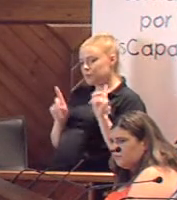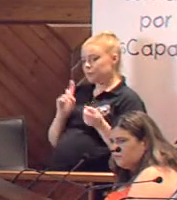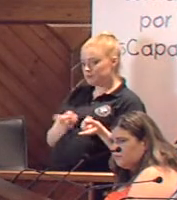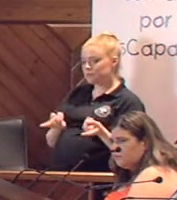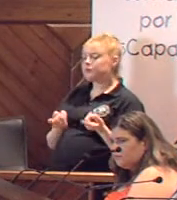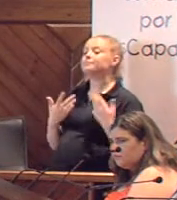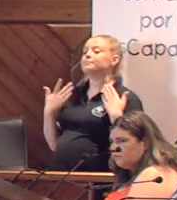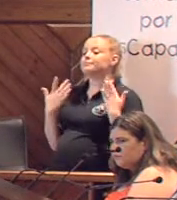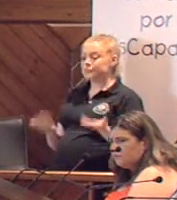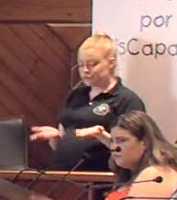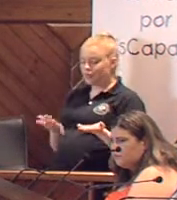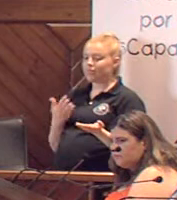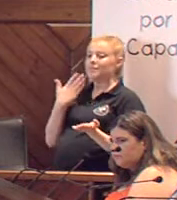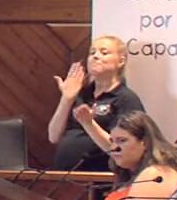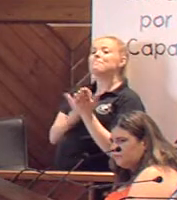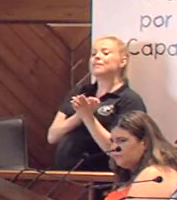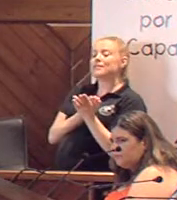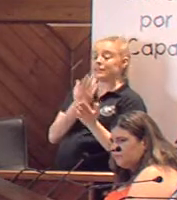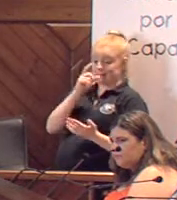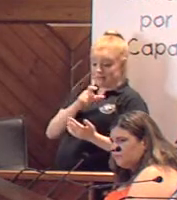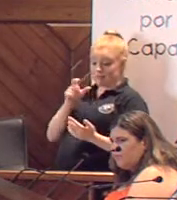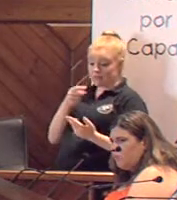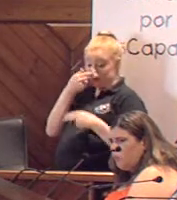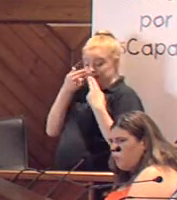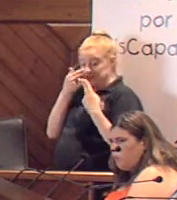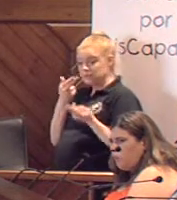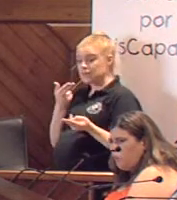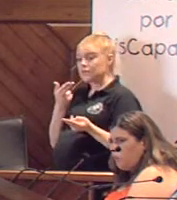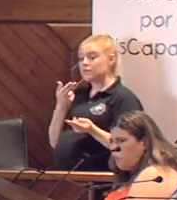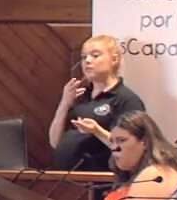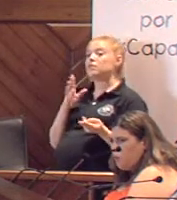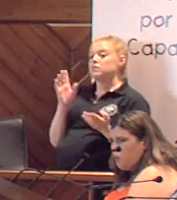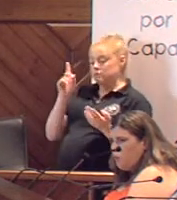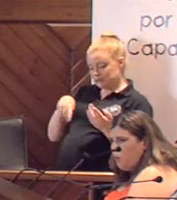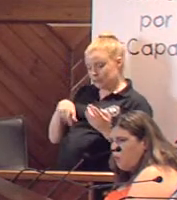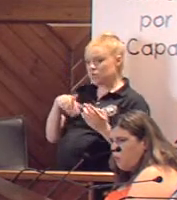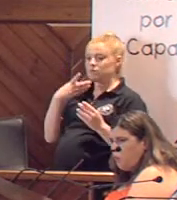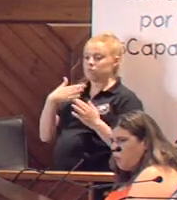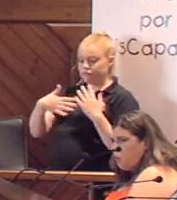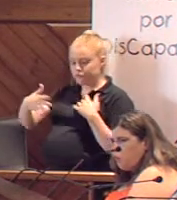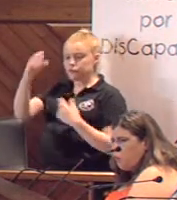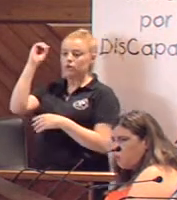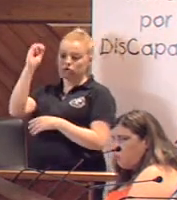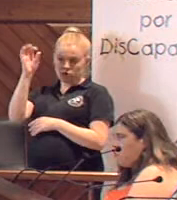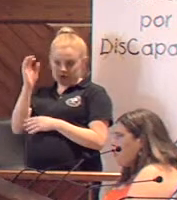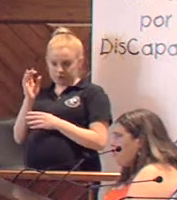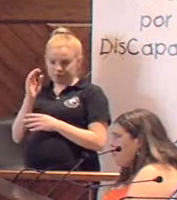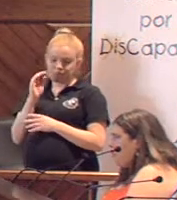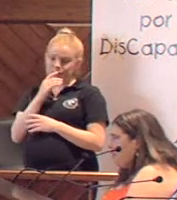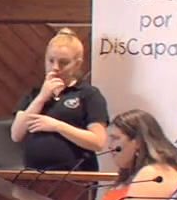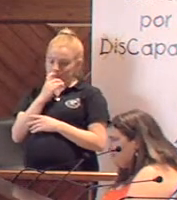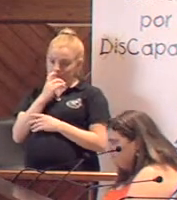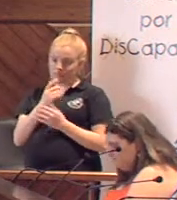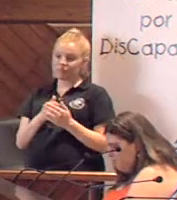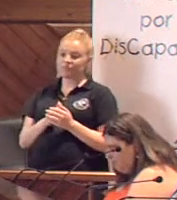Entonces, ellos instan a las personas que estén interesadas, incluso se puede tener en cuenta para próximas ediciones